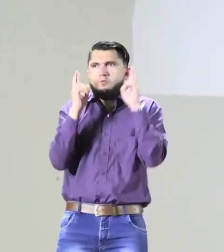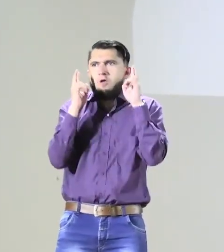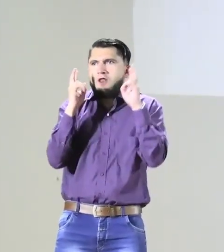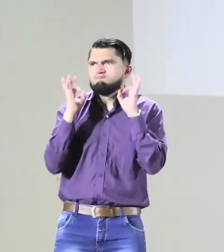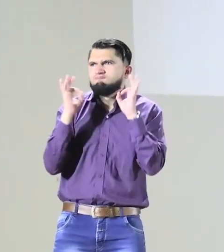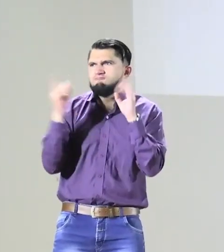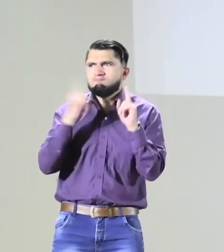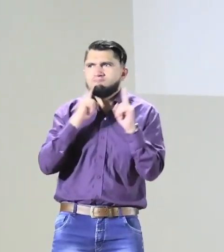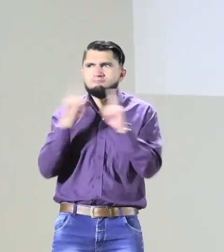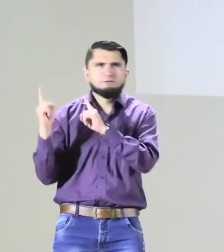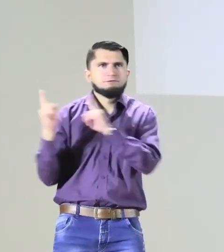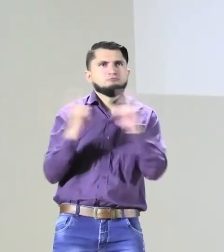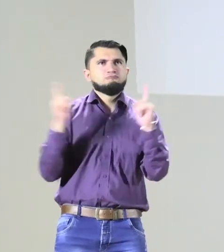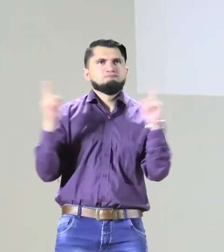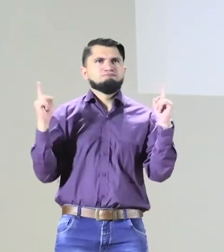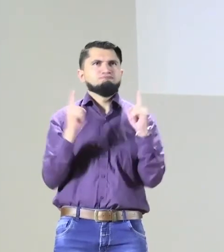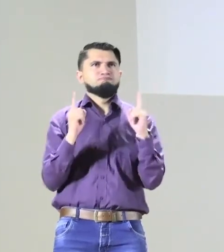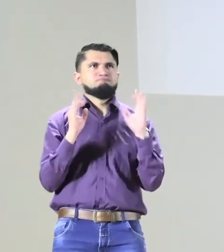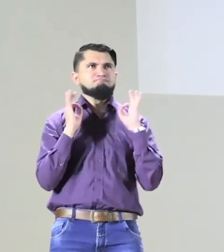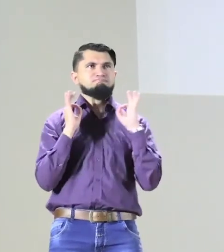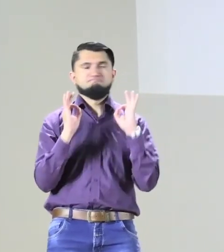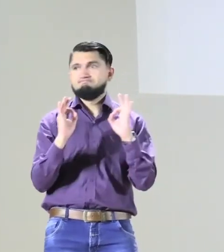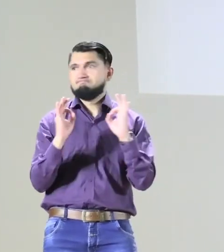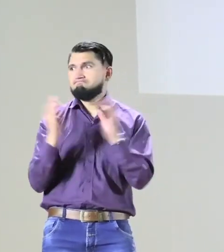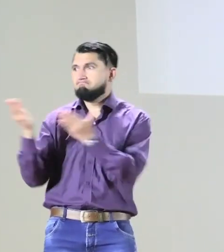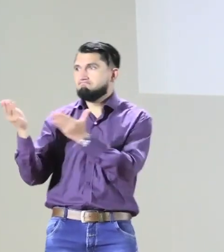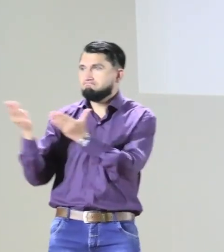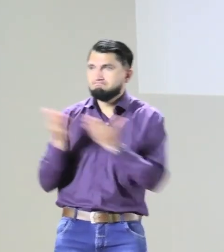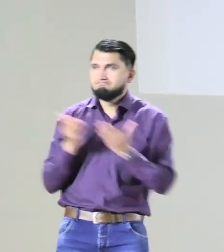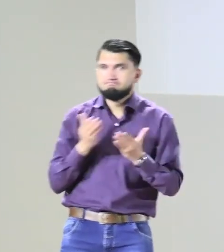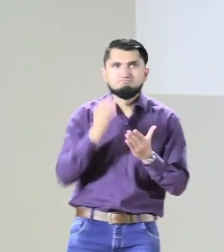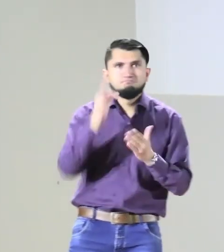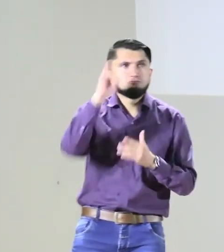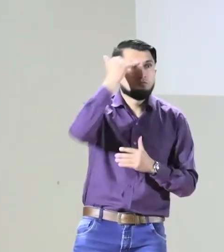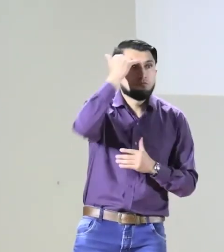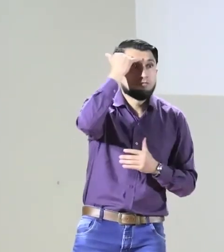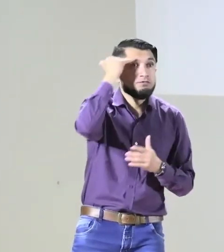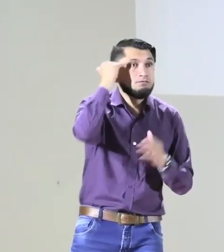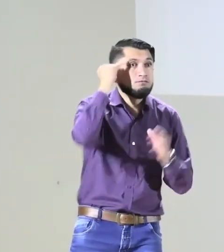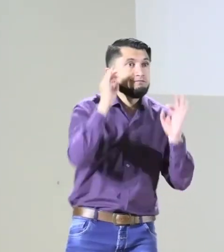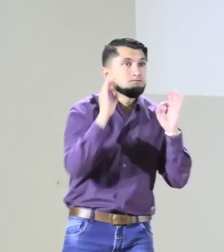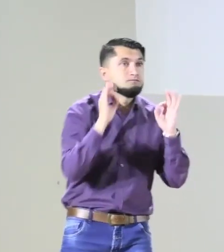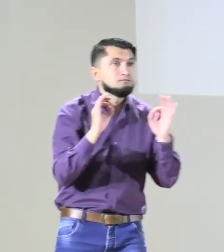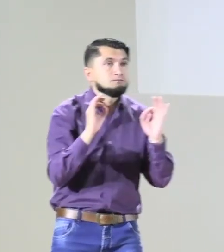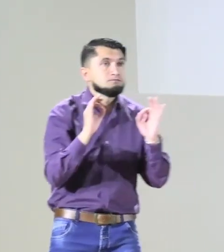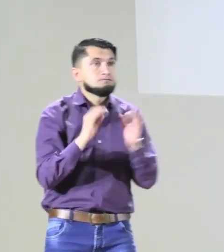subdirector en el área de programas y vendrá a darnos su ponencia en este momento.